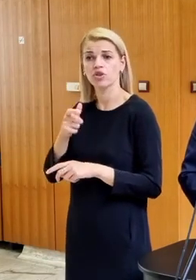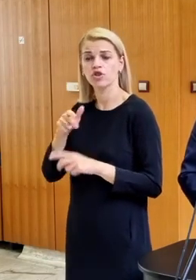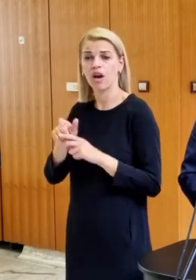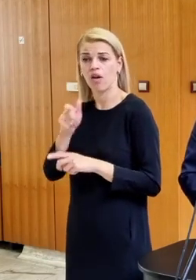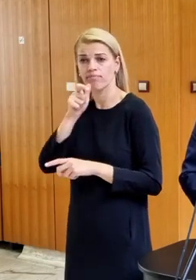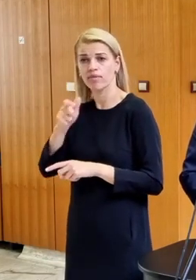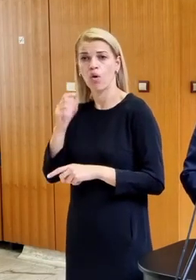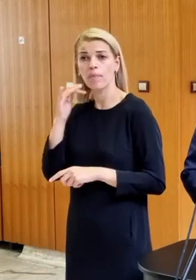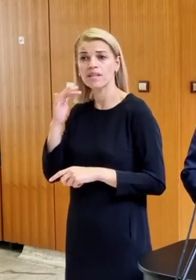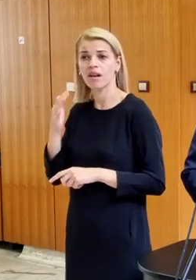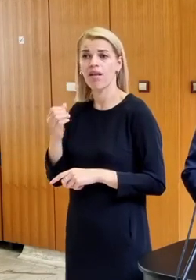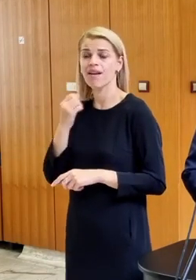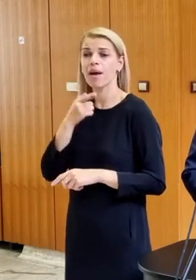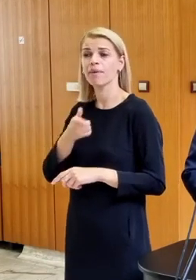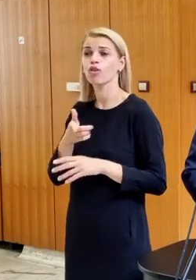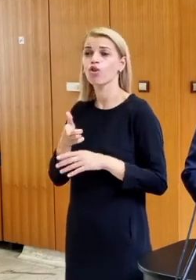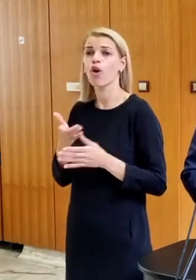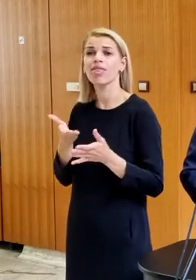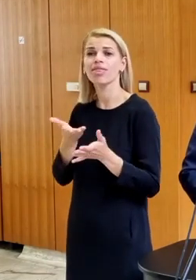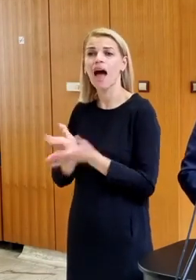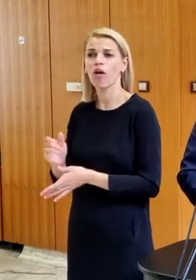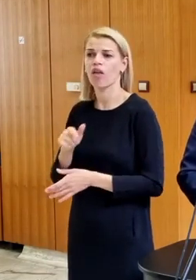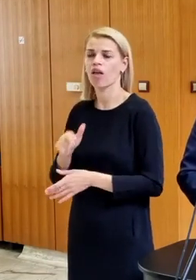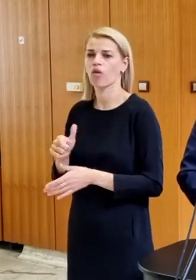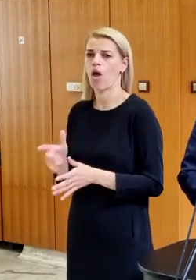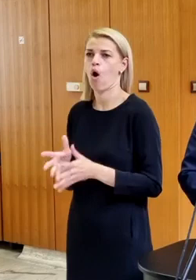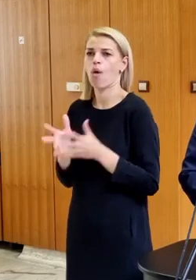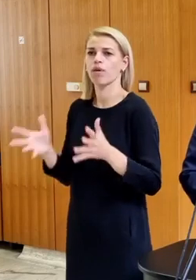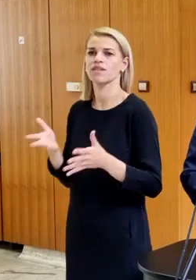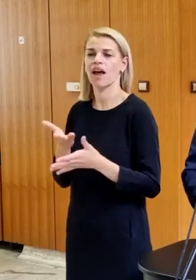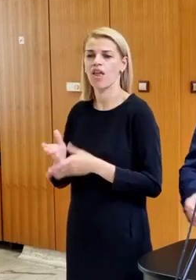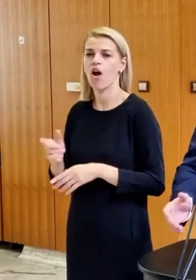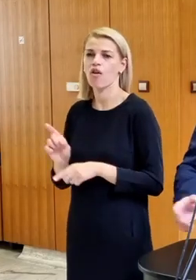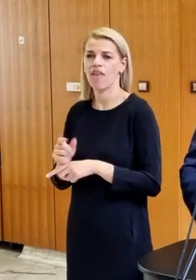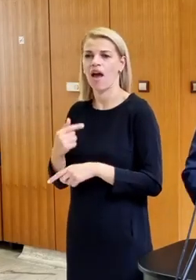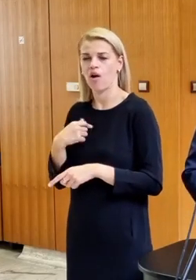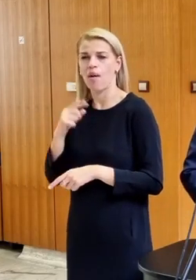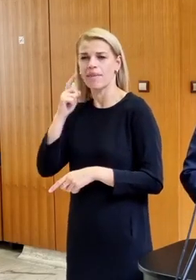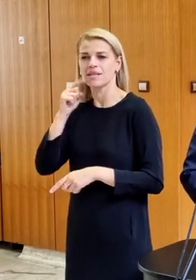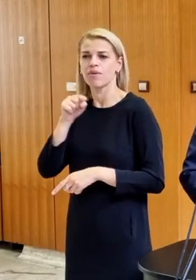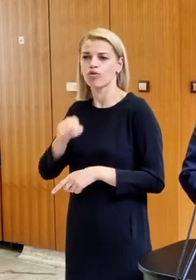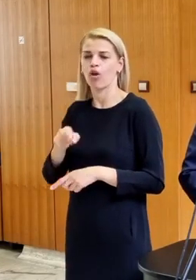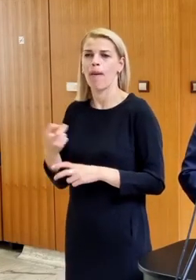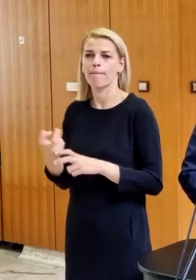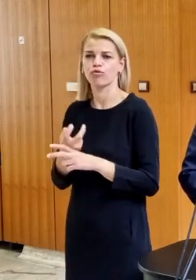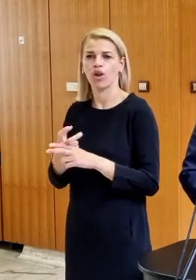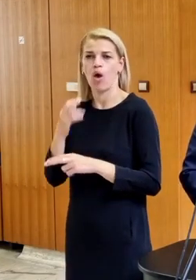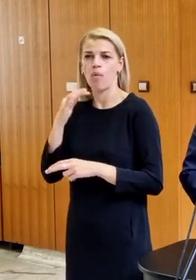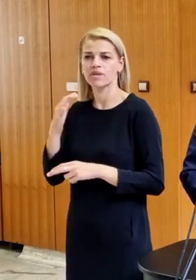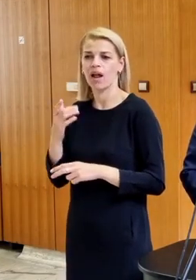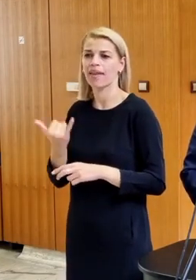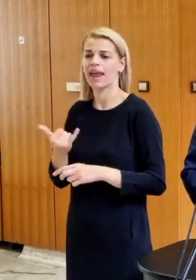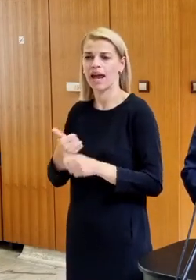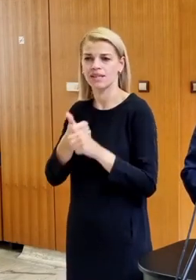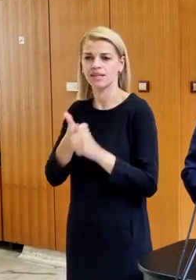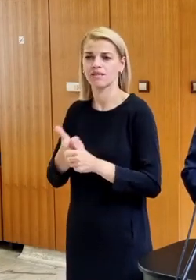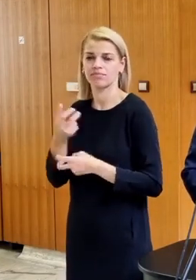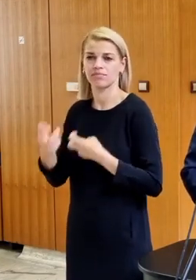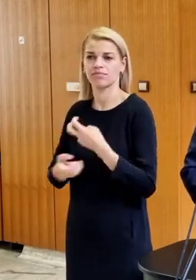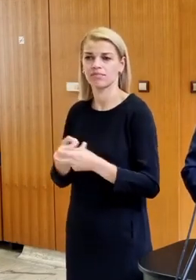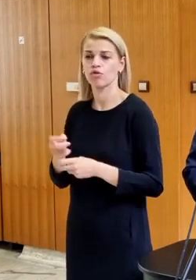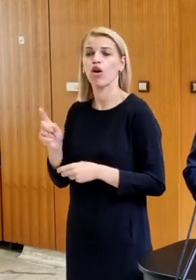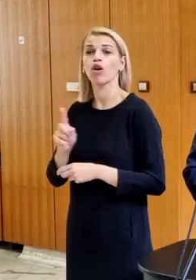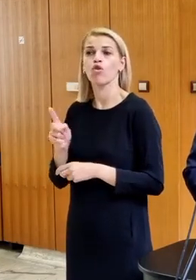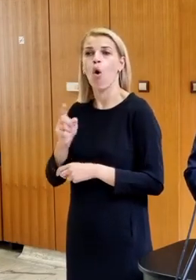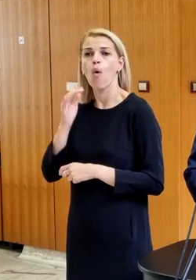by toto mala byť náhoda, bola by to obrovská náhoda. My sa tiež prikláňame k tomu, že ide skôr o sabotáž a teraz to treba naozaj dôsledne vyšetriť, že sabotáž